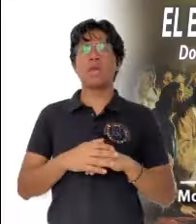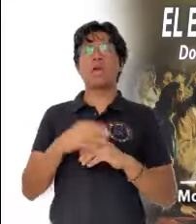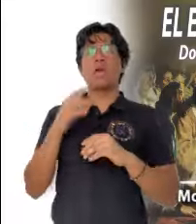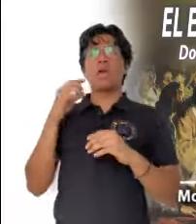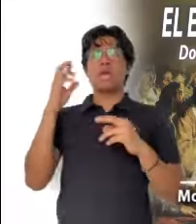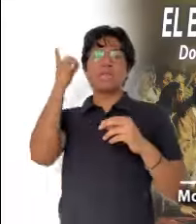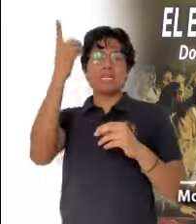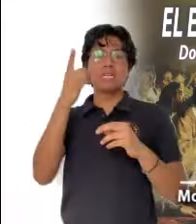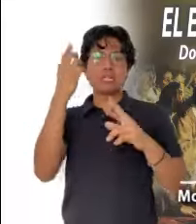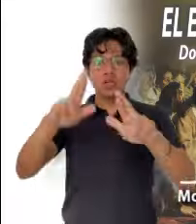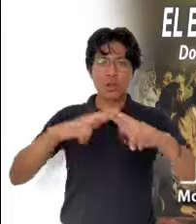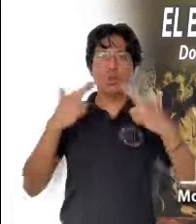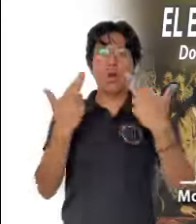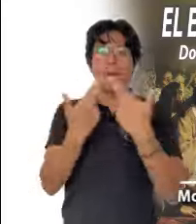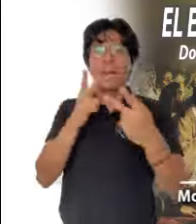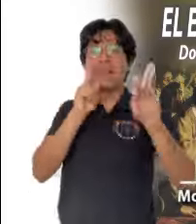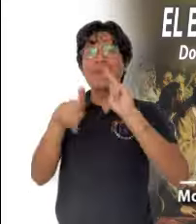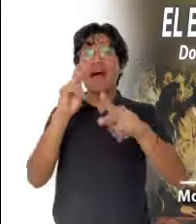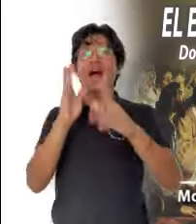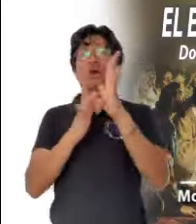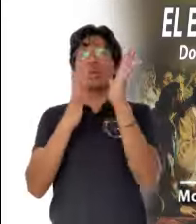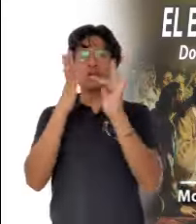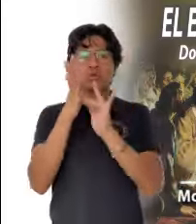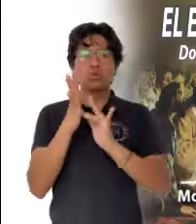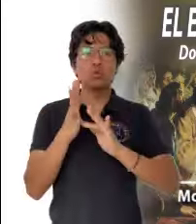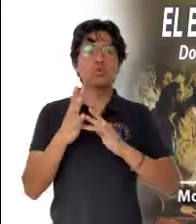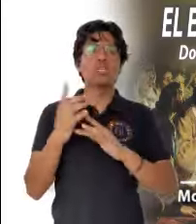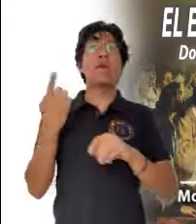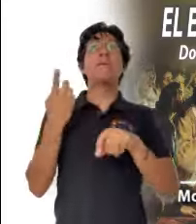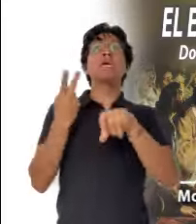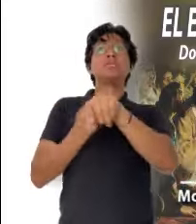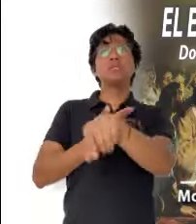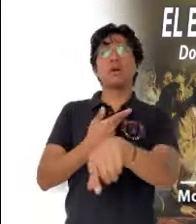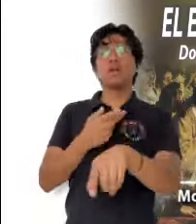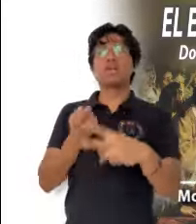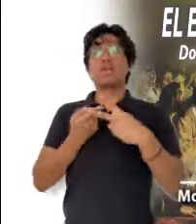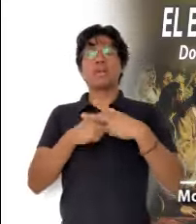nos hace ver a los discípulos reunidos hablando de Jesús.